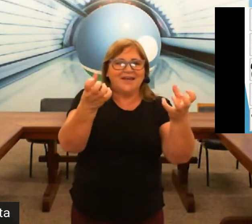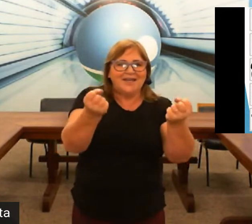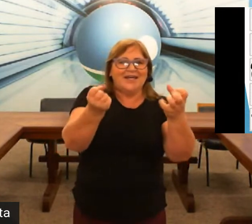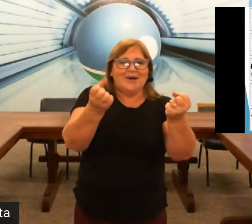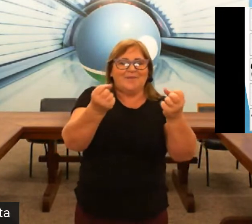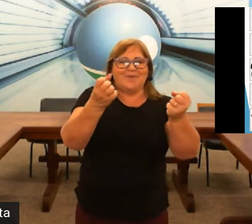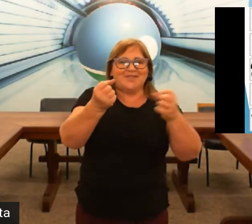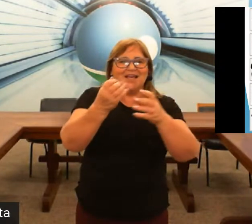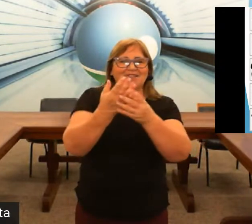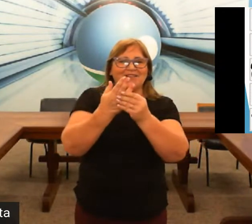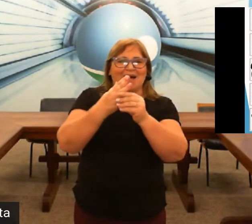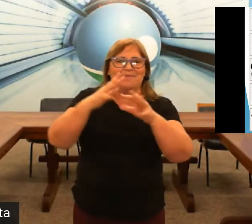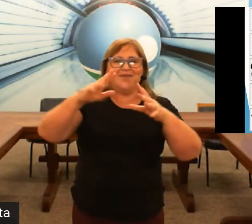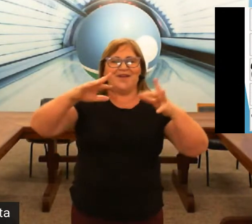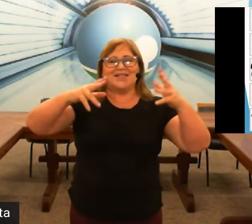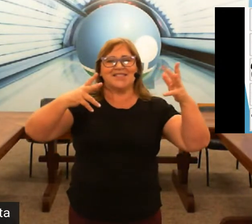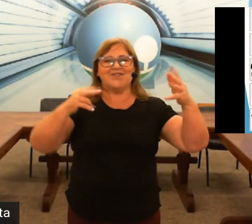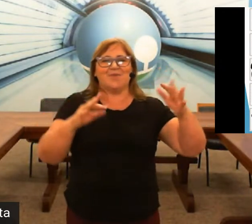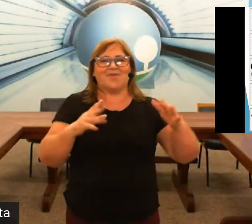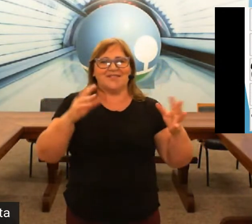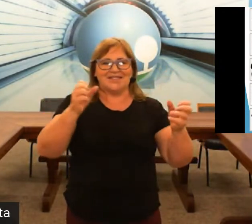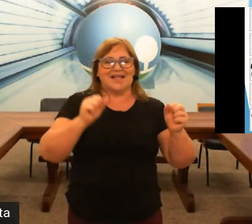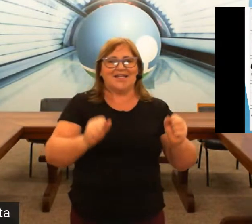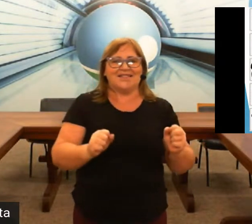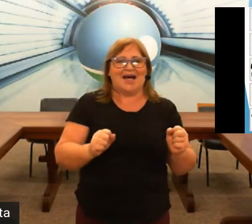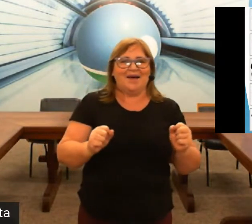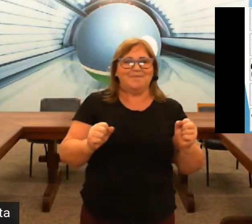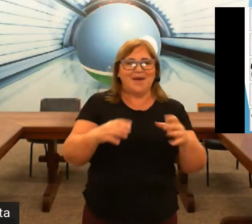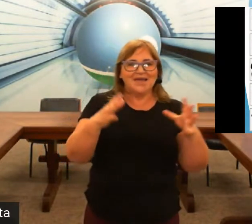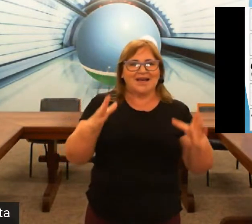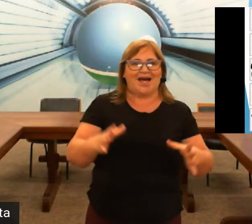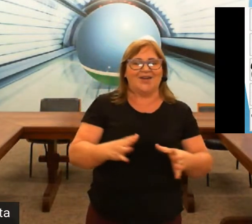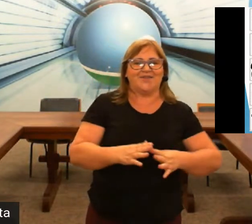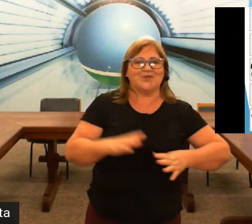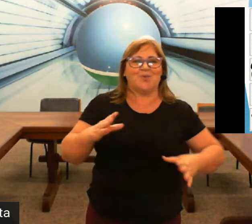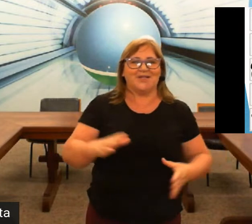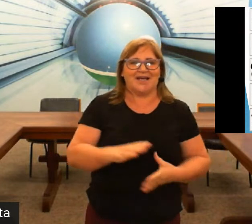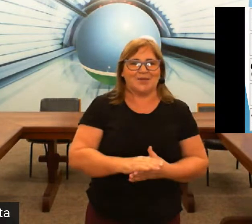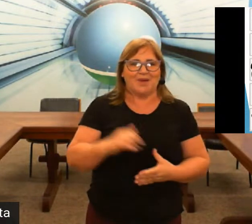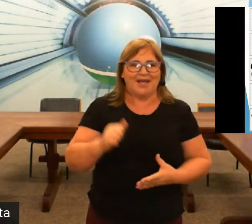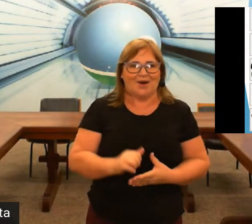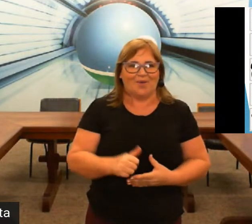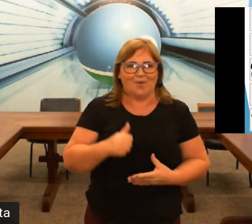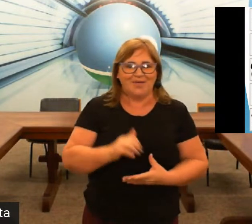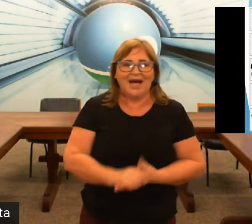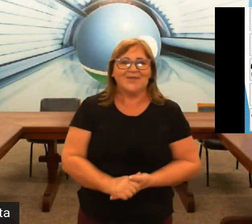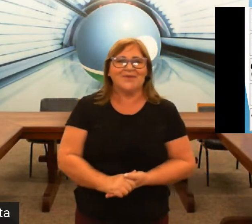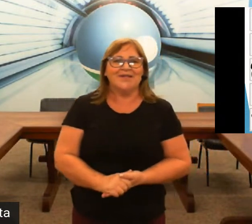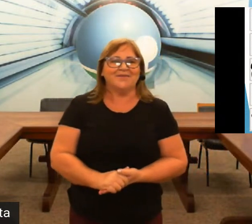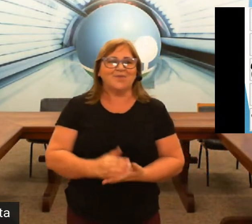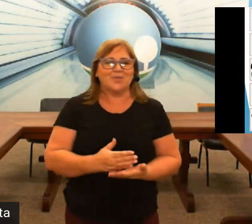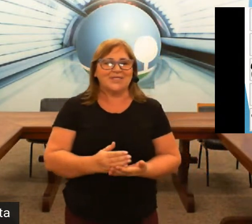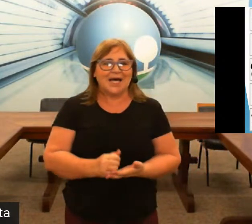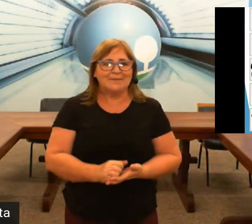para os dedos ficarem bem flexíveis para você sinalizar bem claro e fazer uma comunicação bem legal combinado? vamos começar?